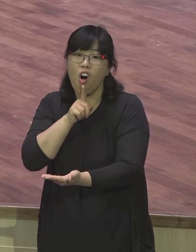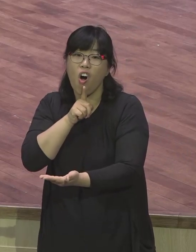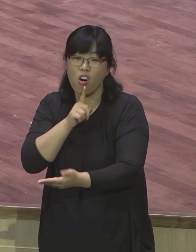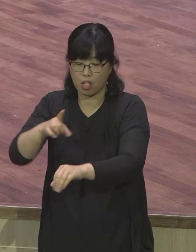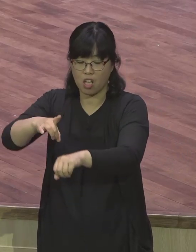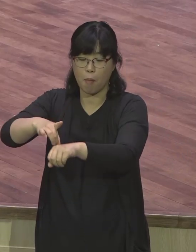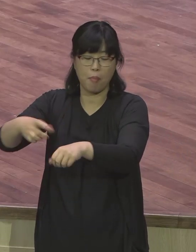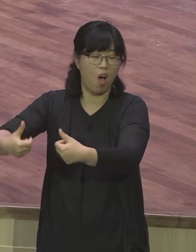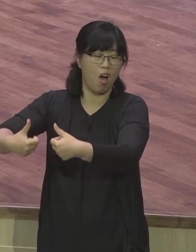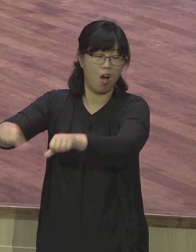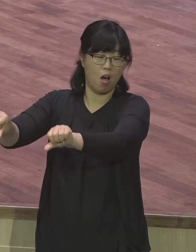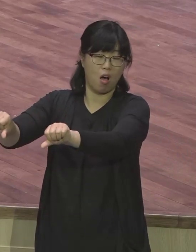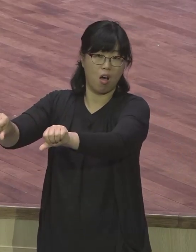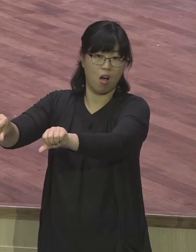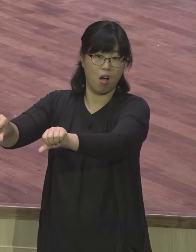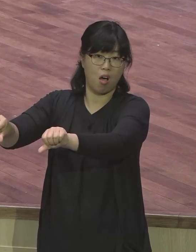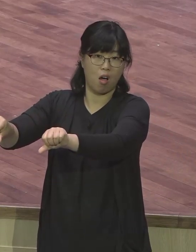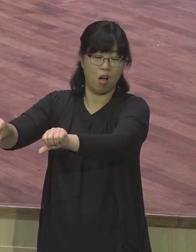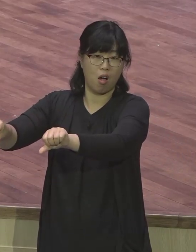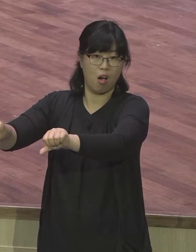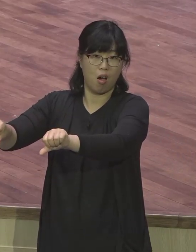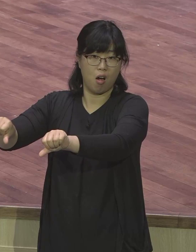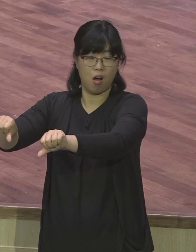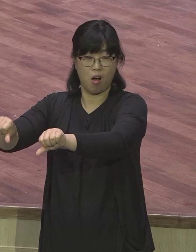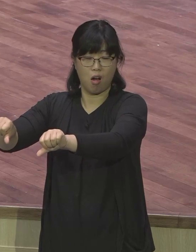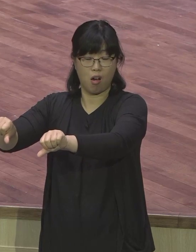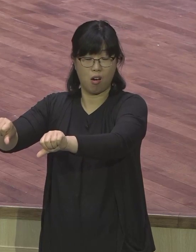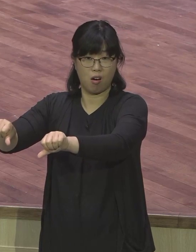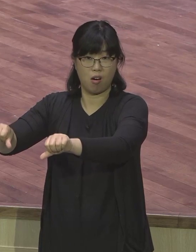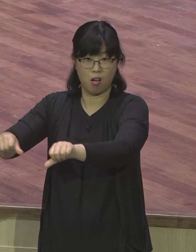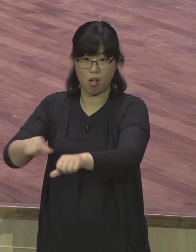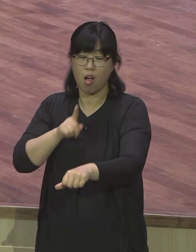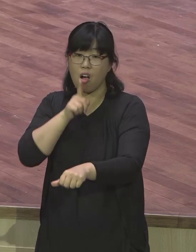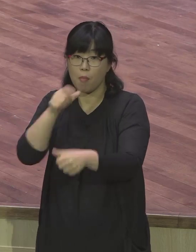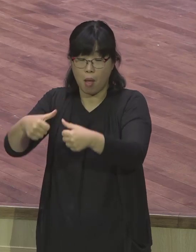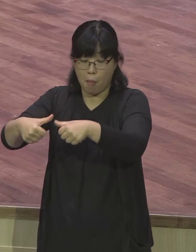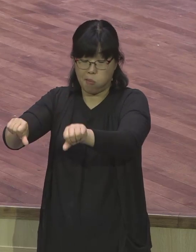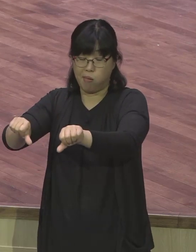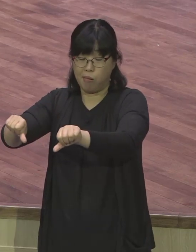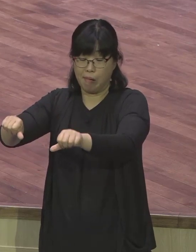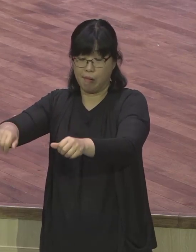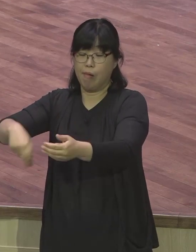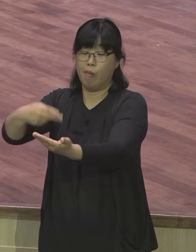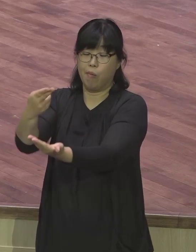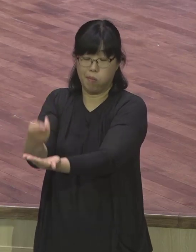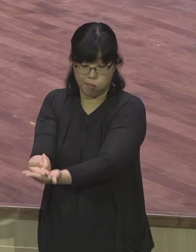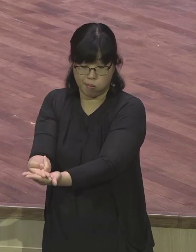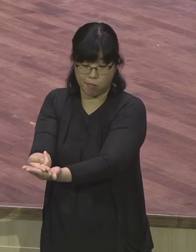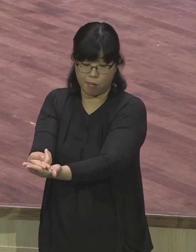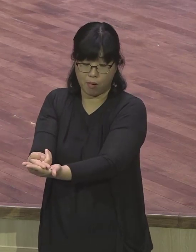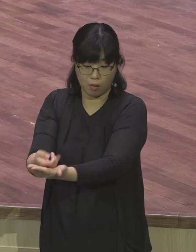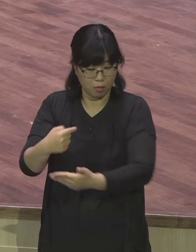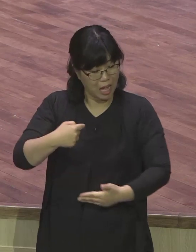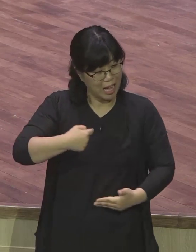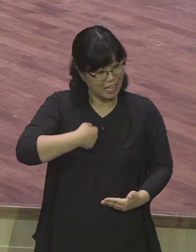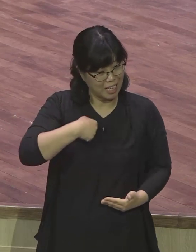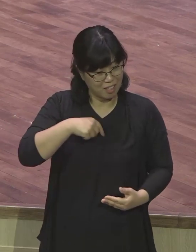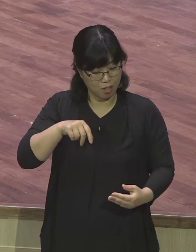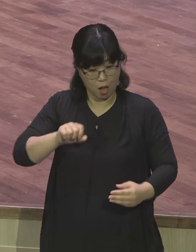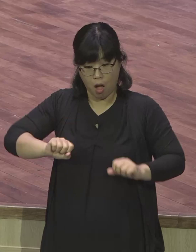차를 본인이 가서 그냥 가볍게 박았는데 허벅지 뼈가 절단된 것을 보면서 하나님께서 그래도 나는